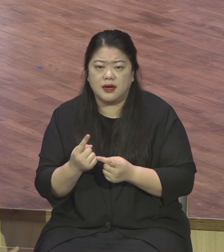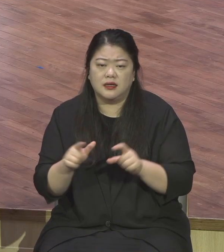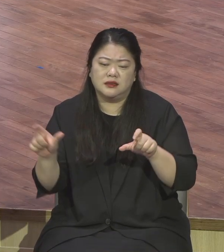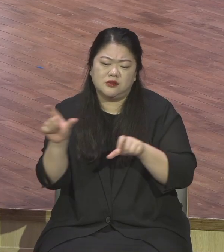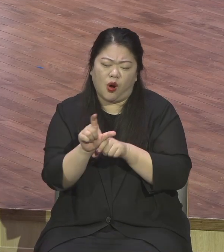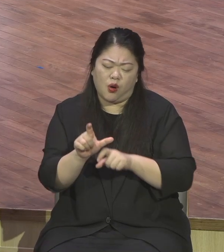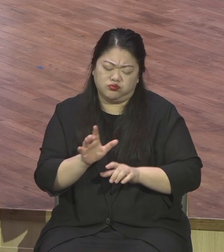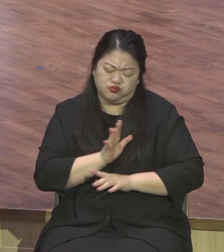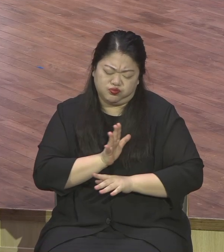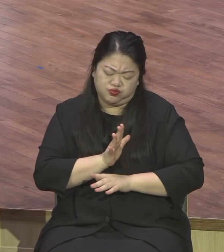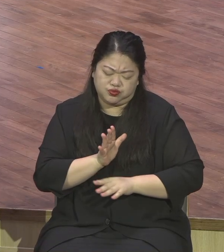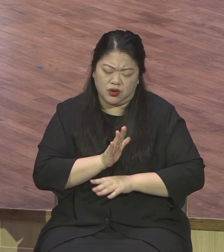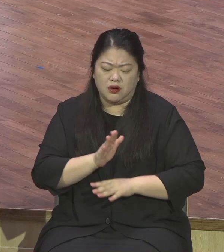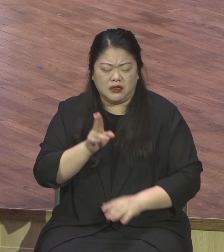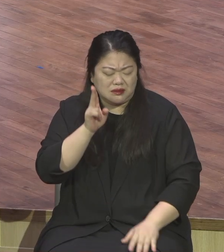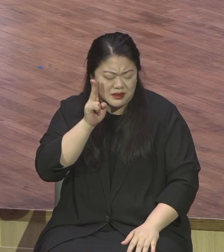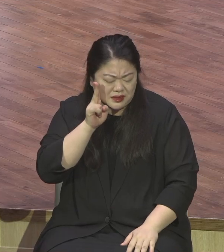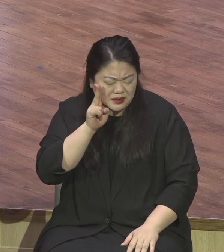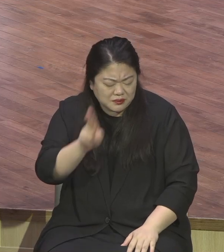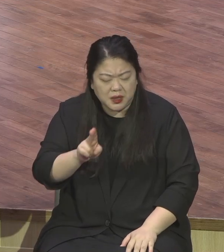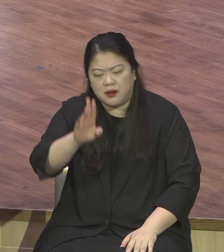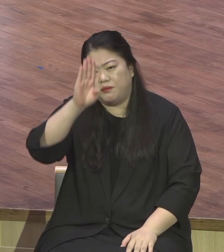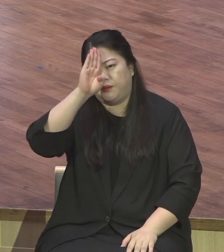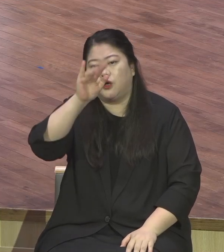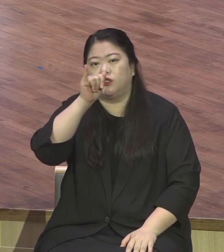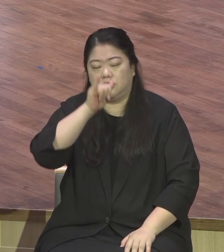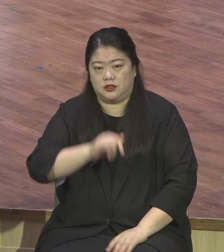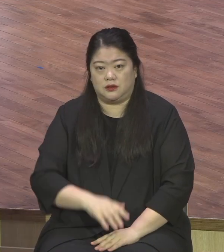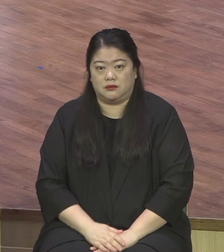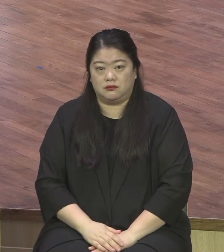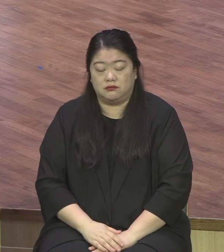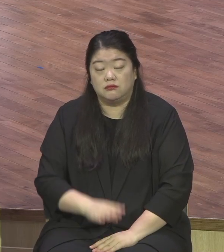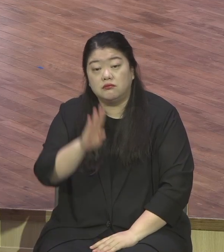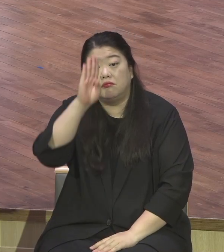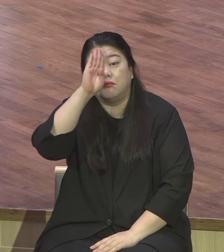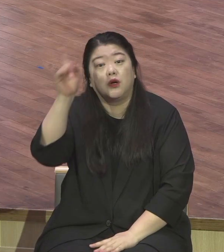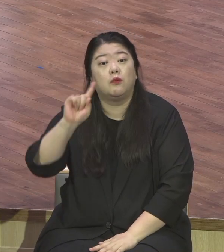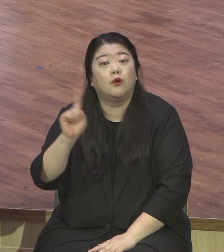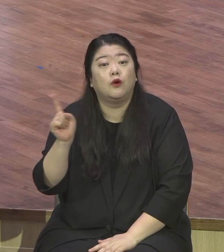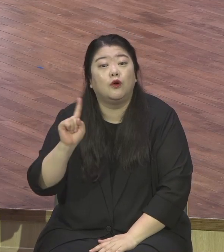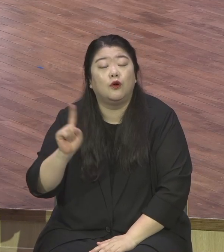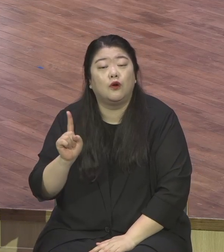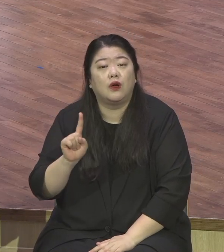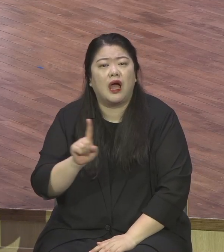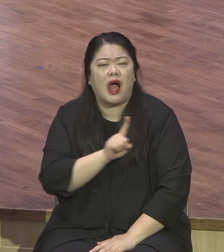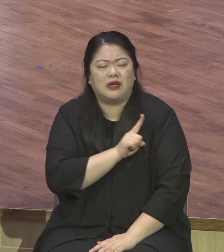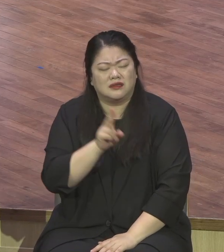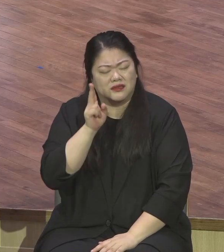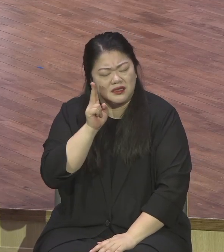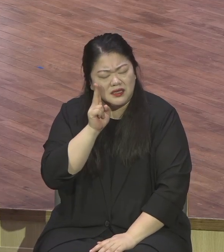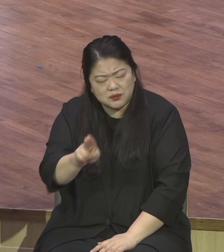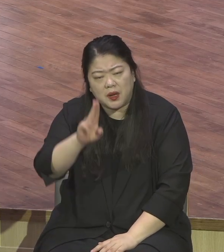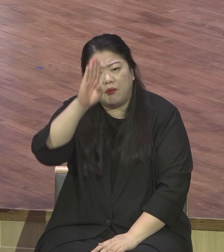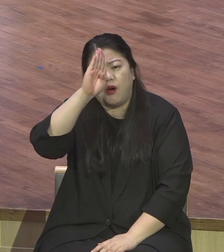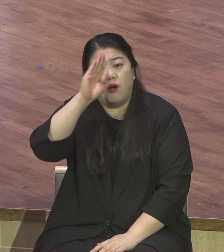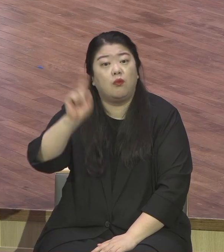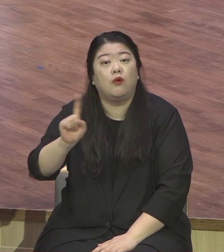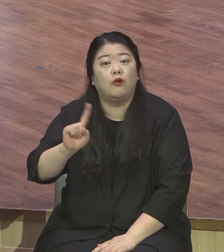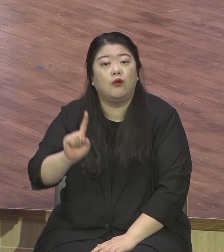세상의 가장 무서운 질병, 그것이 무엇인지 아세요? 가장 무서운 질병, 그것은 바로